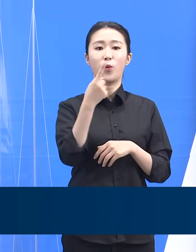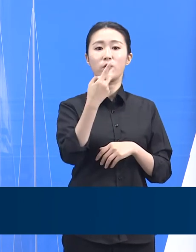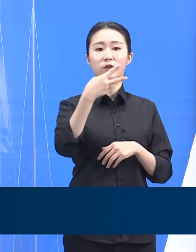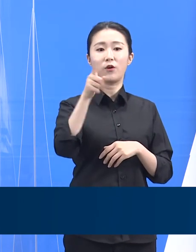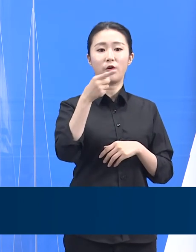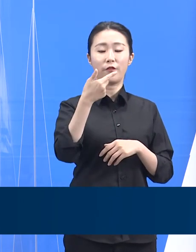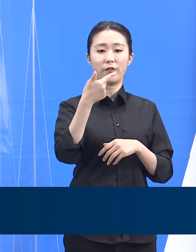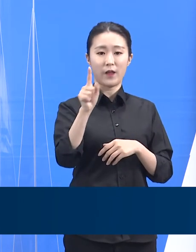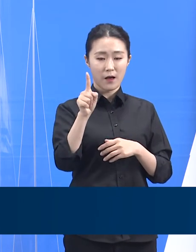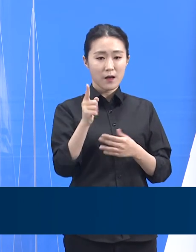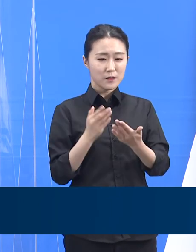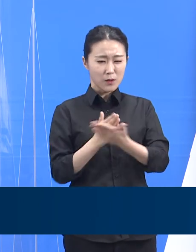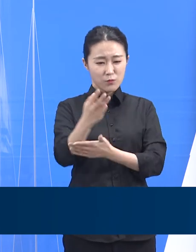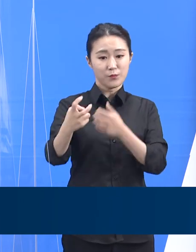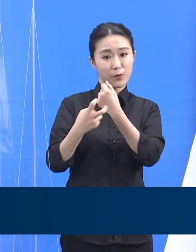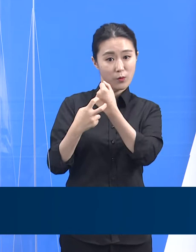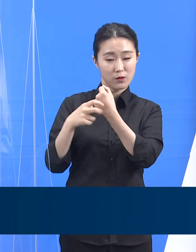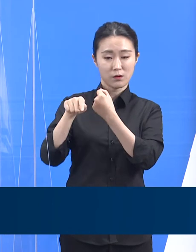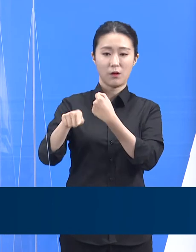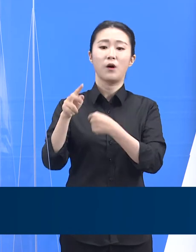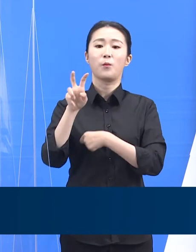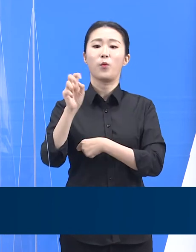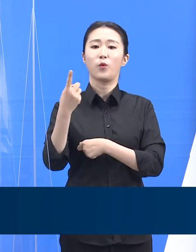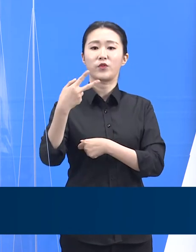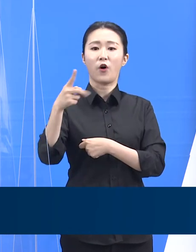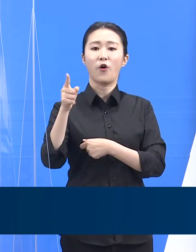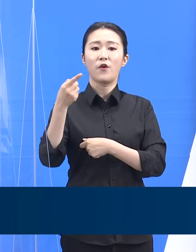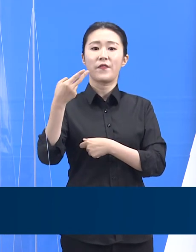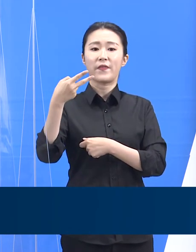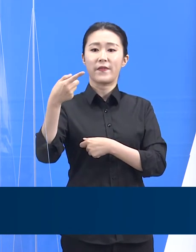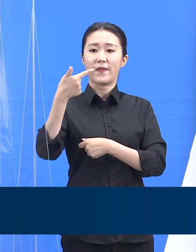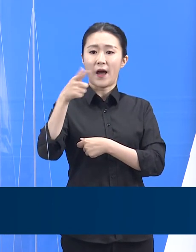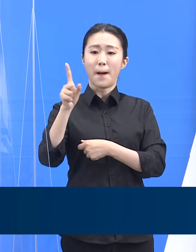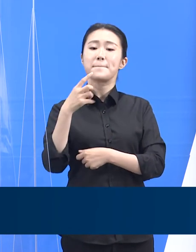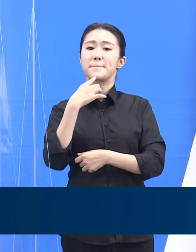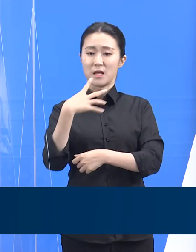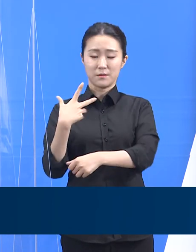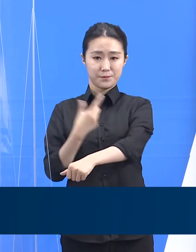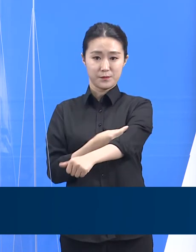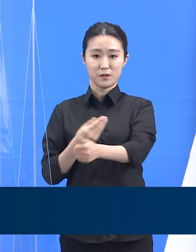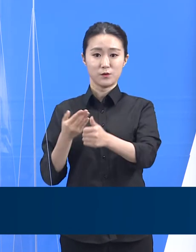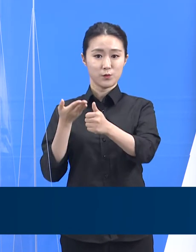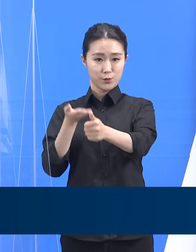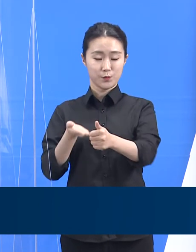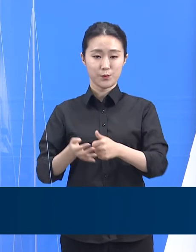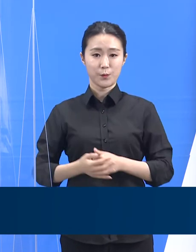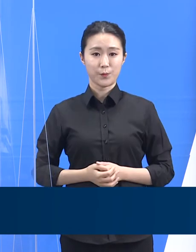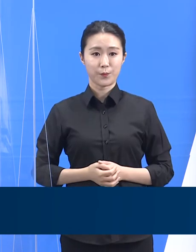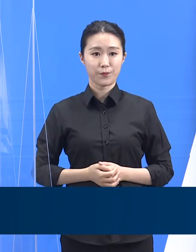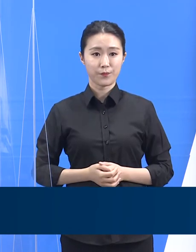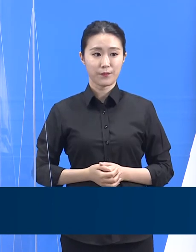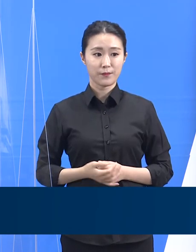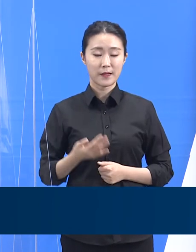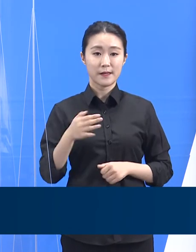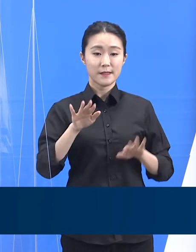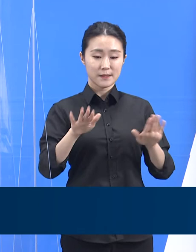모더나 백신으로 접종합니다. 백신 이상 반응 신고 현황은 현재까지 24